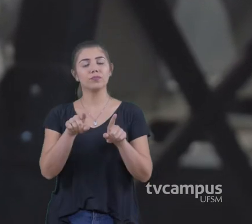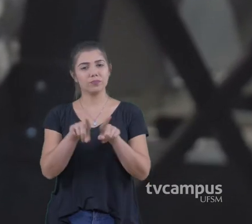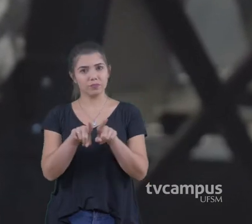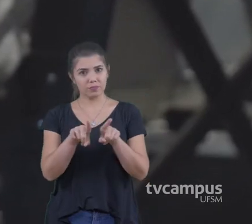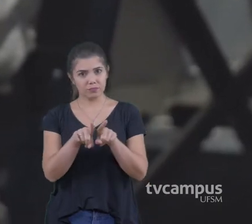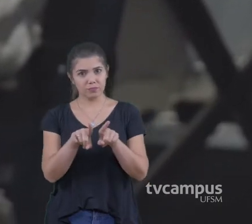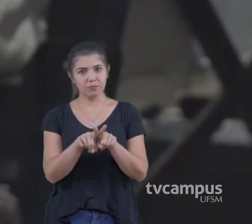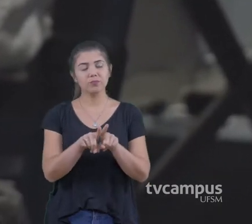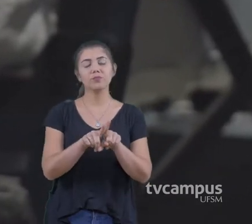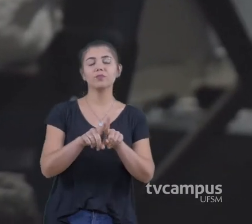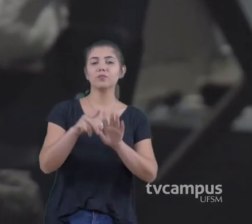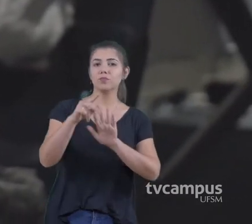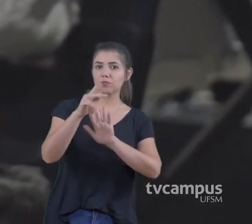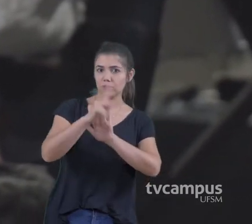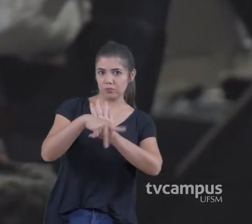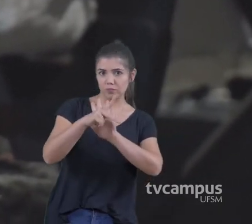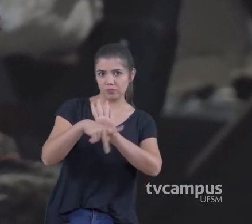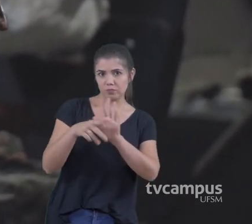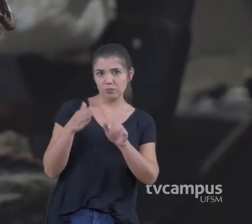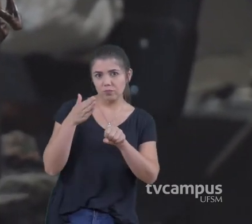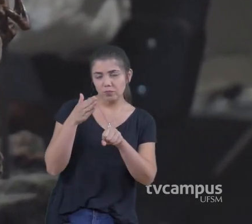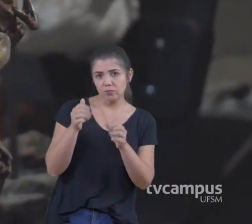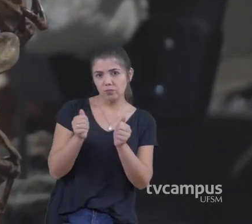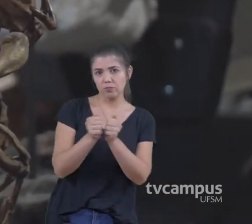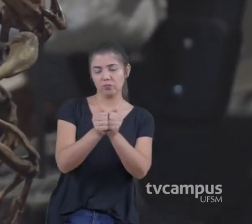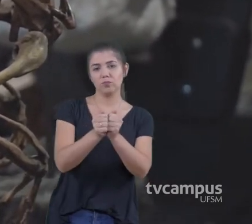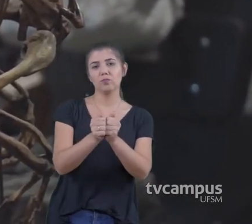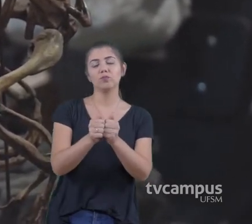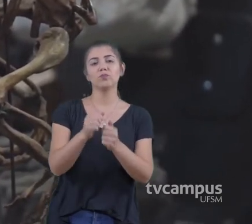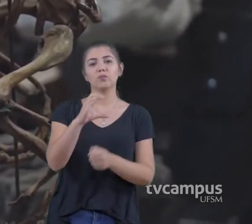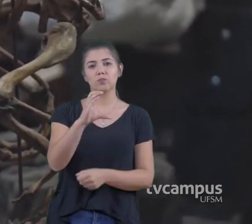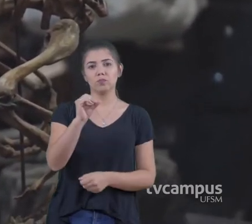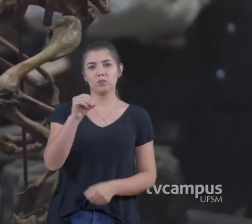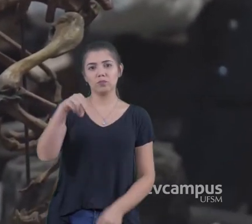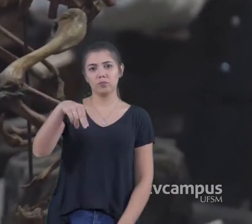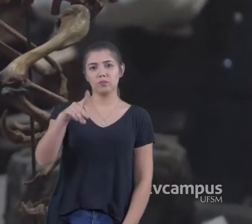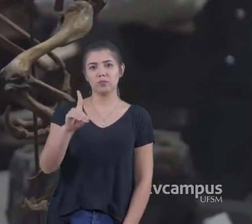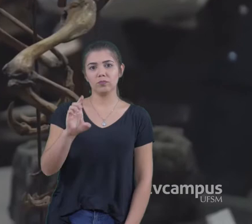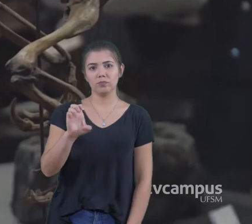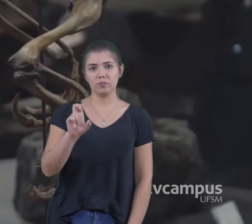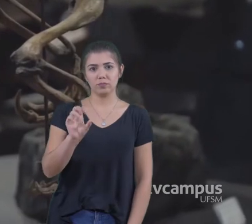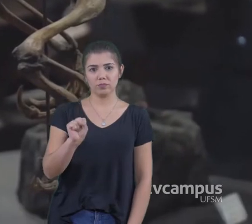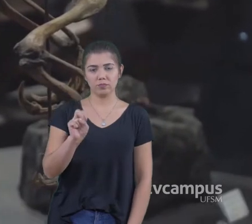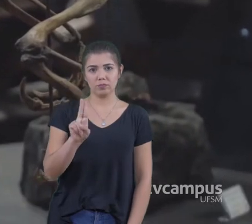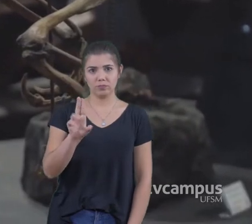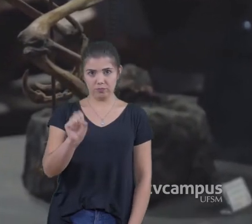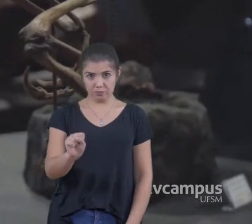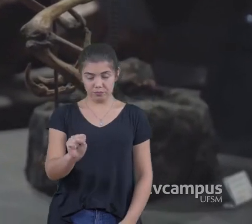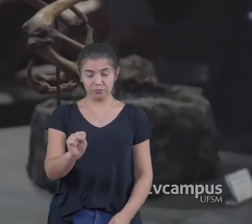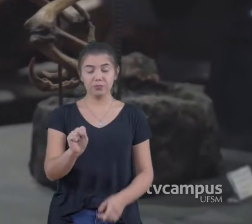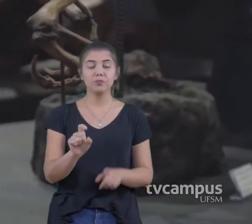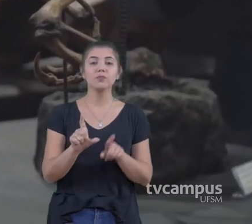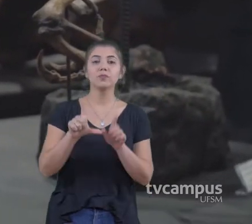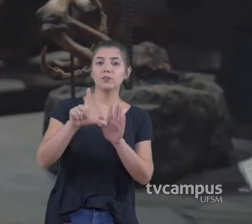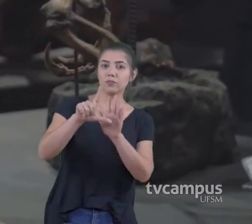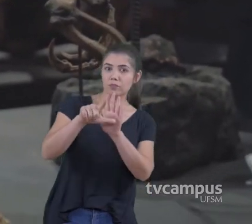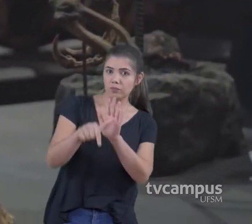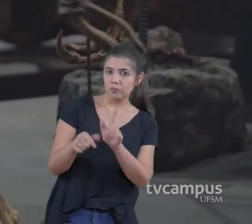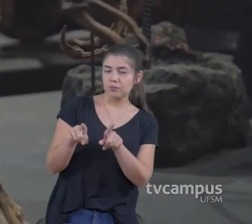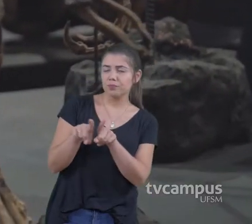esse grupo E ele faz parte de um projeto do Condessus, então, que acabou culminando depois no